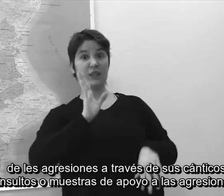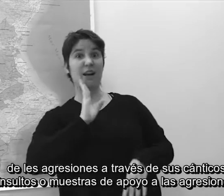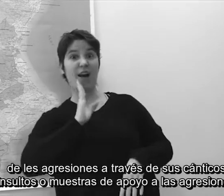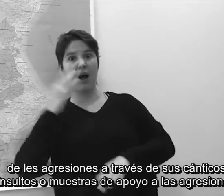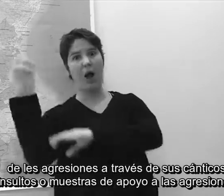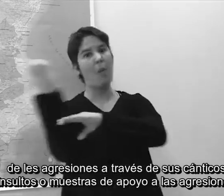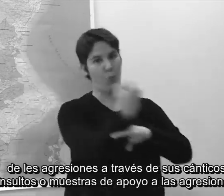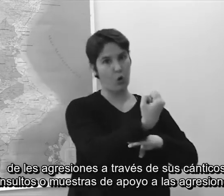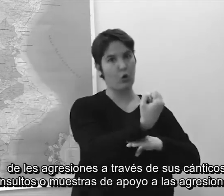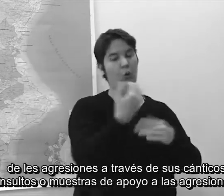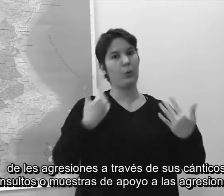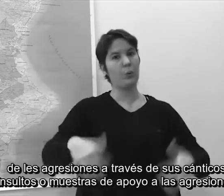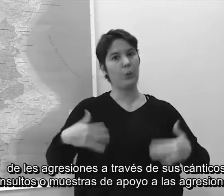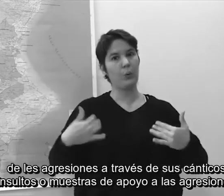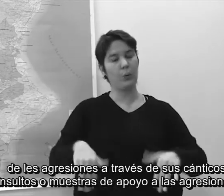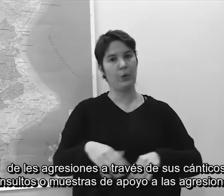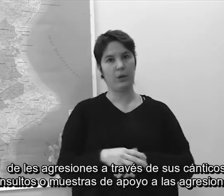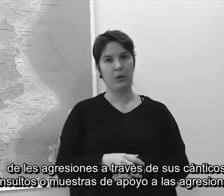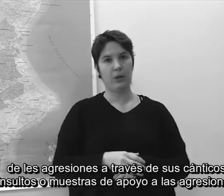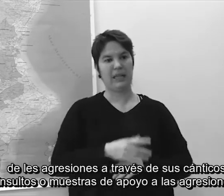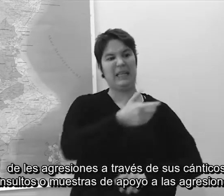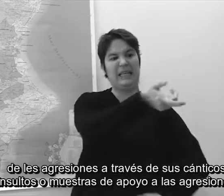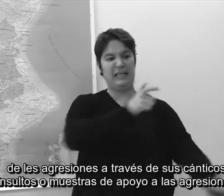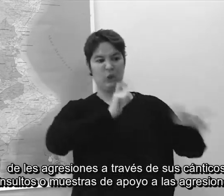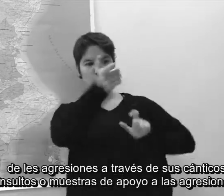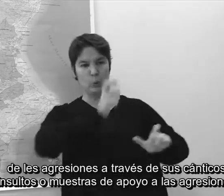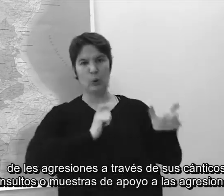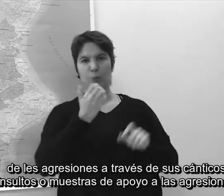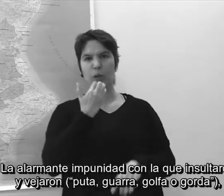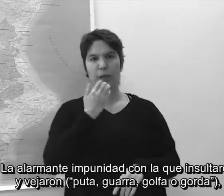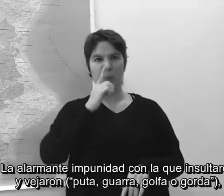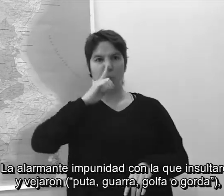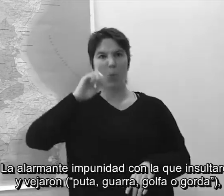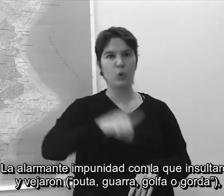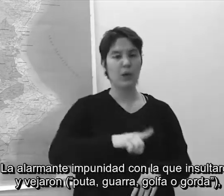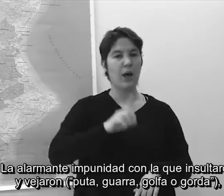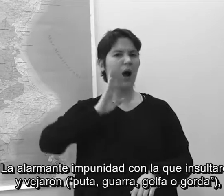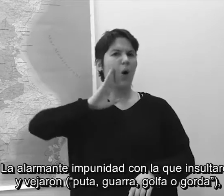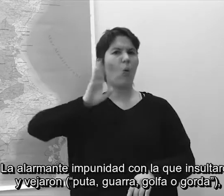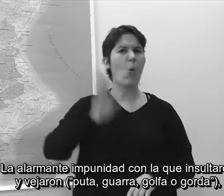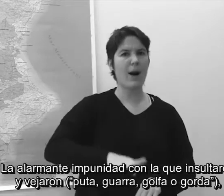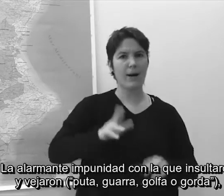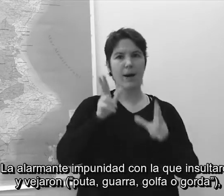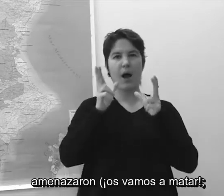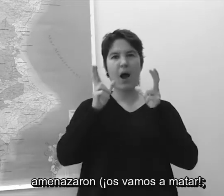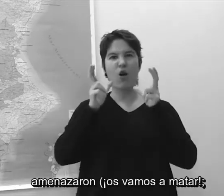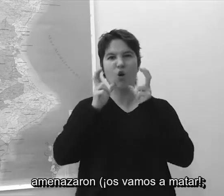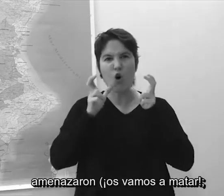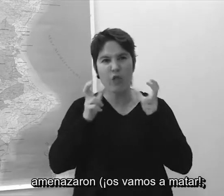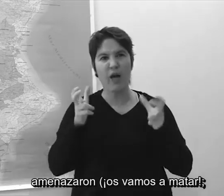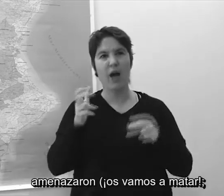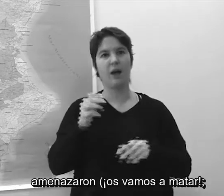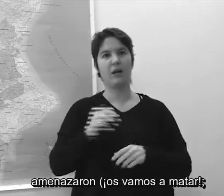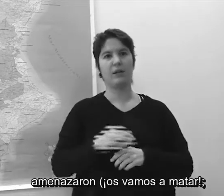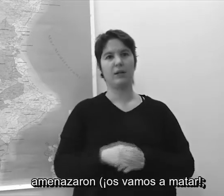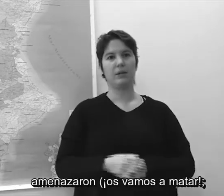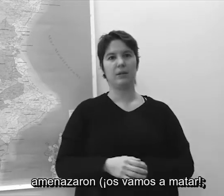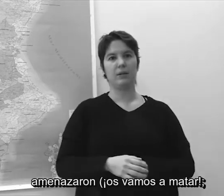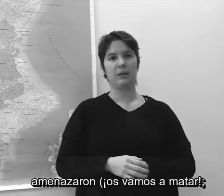Insults com puta, guarra, gorda o amenaces com Os vamos a matar,